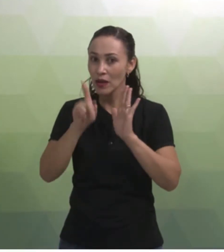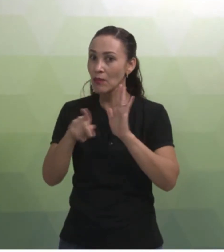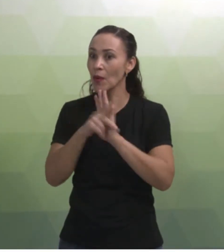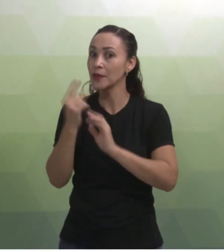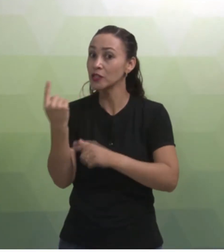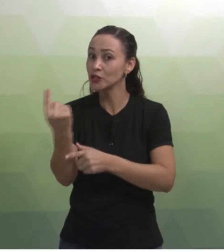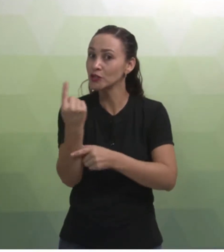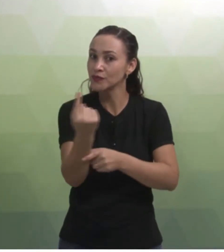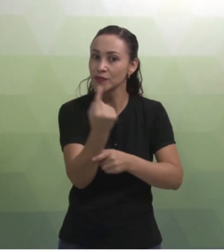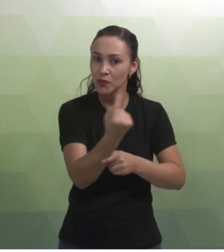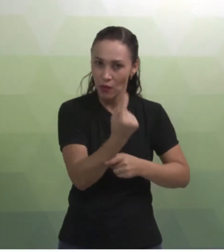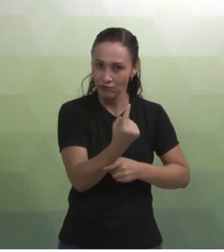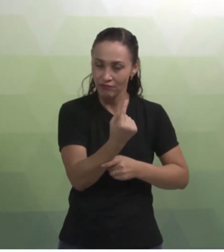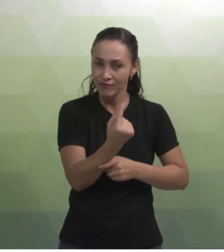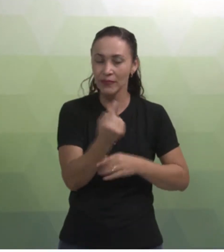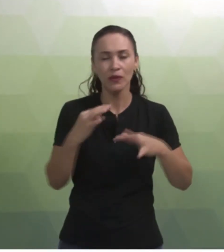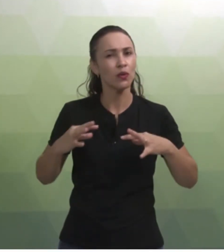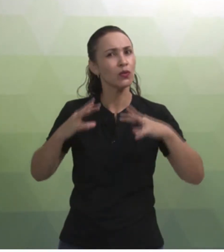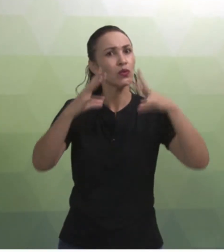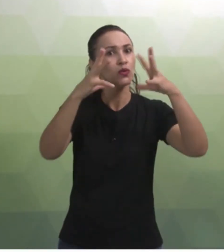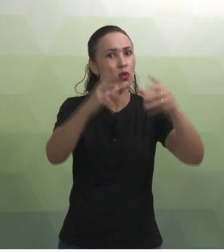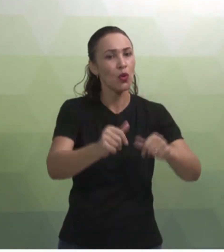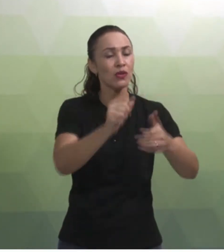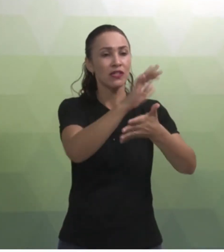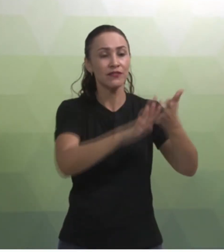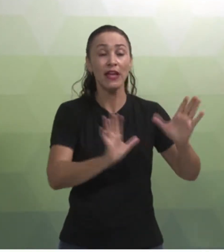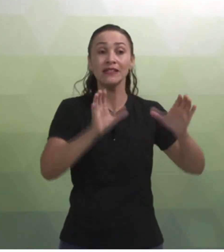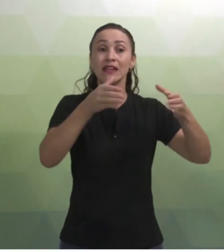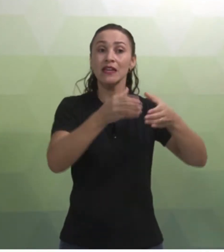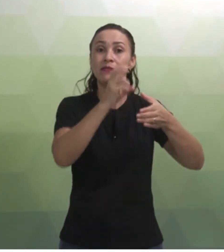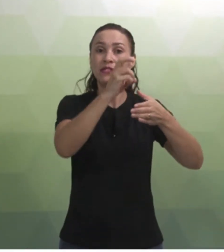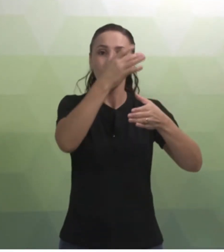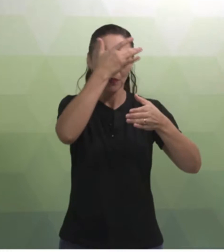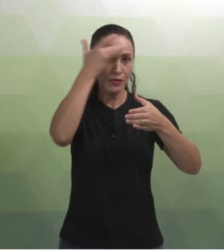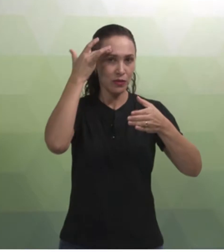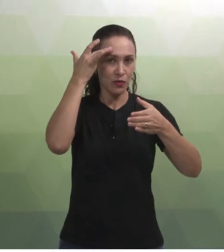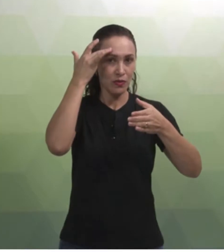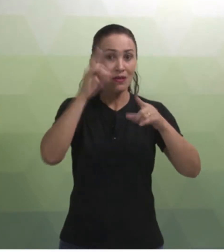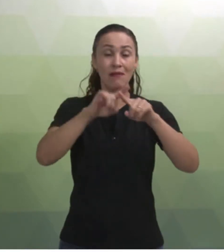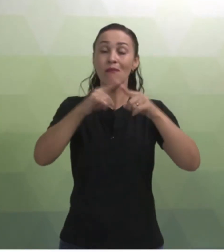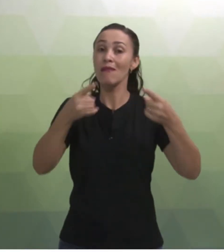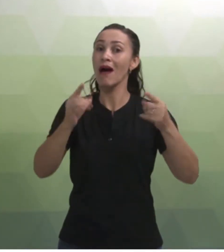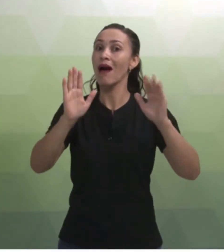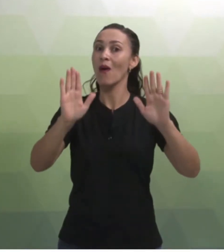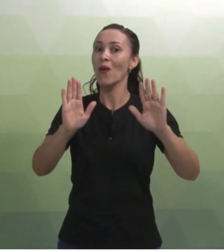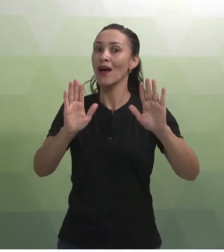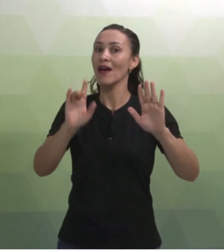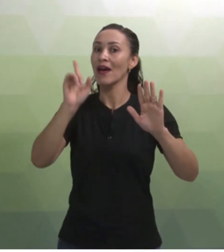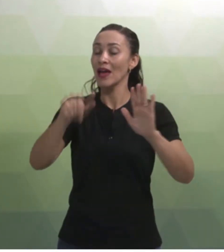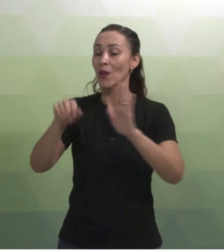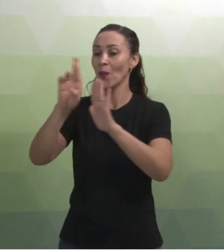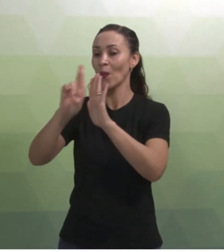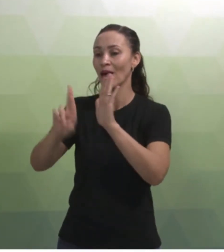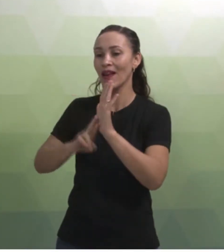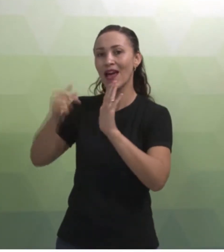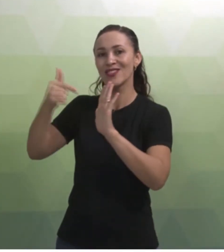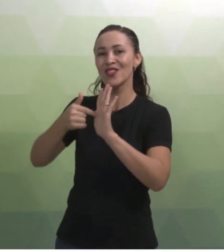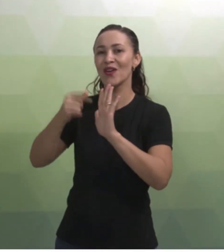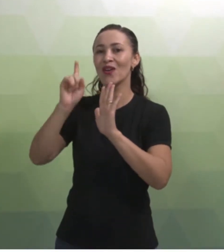individualmente? Todas as atividades em equipe de 5 pessoas. Porém, esse relatório